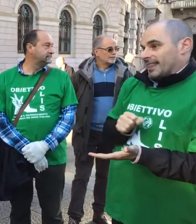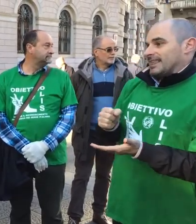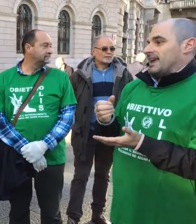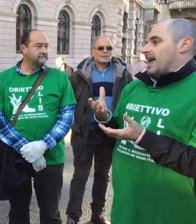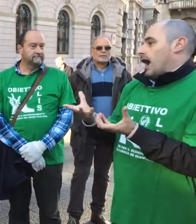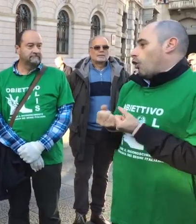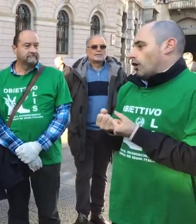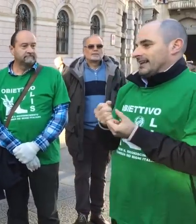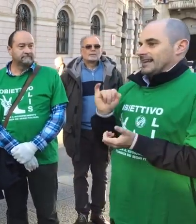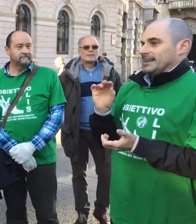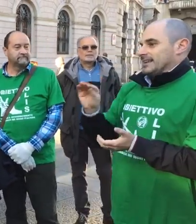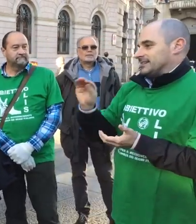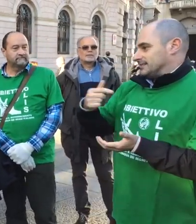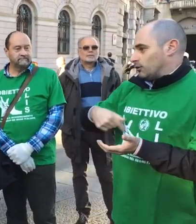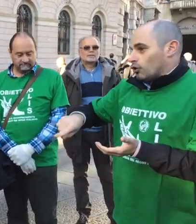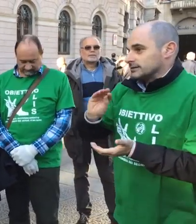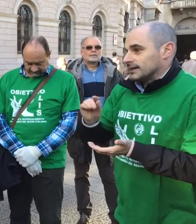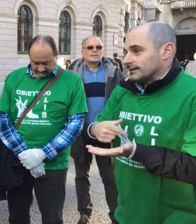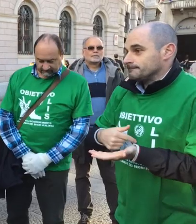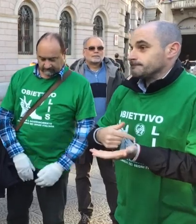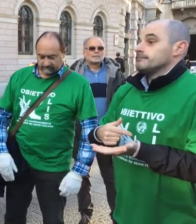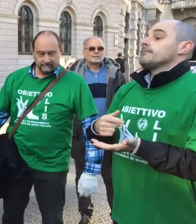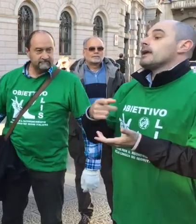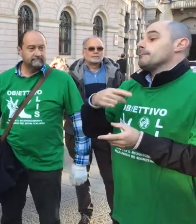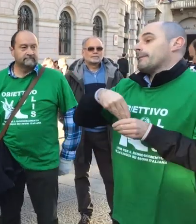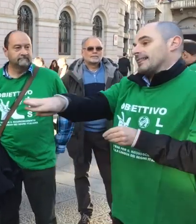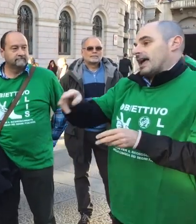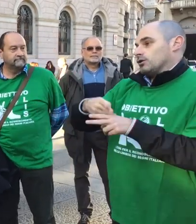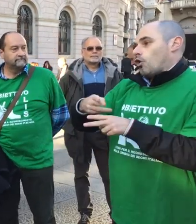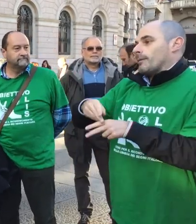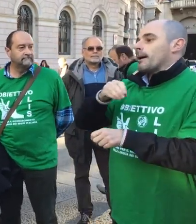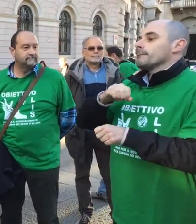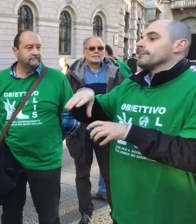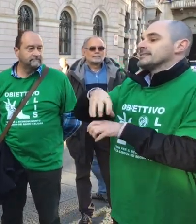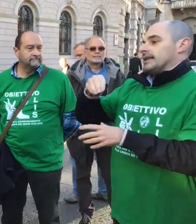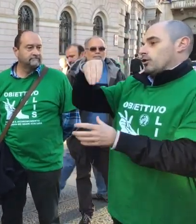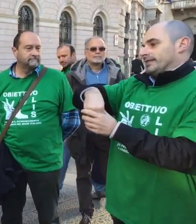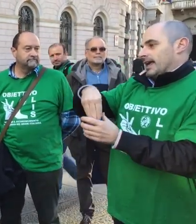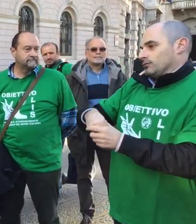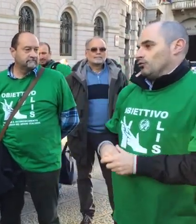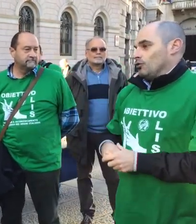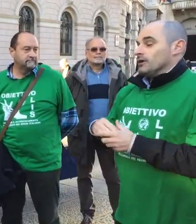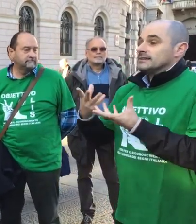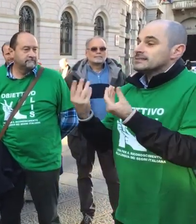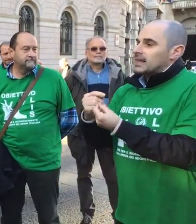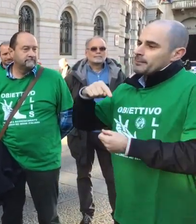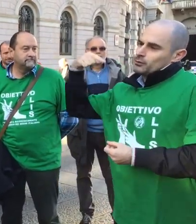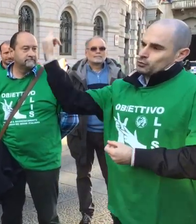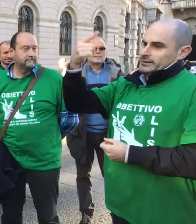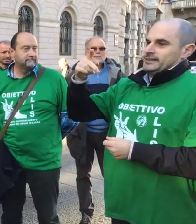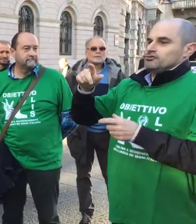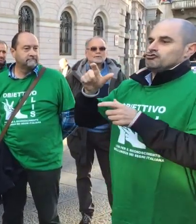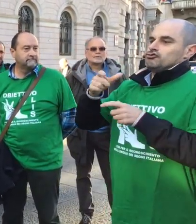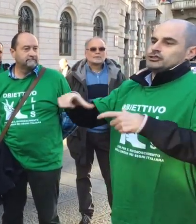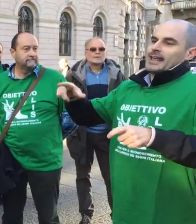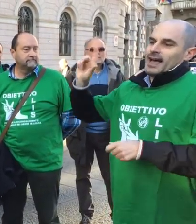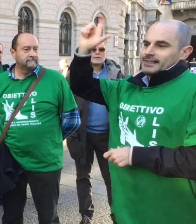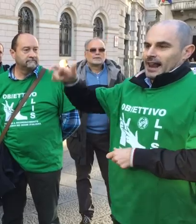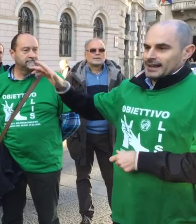perché possa prendere e accogliere la nostra richiesta. E questo lo manderà poi al Ministero dell'Interno, insieme a